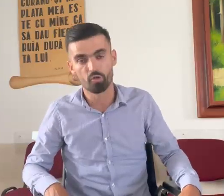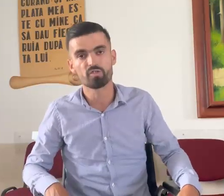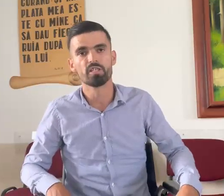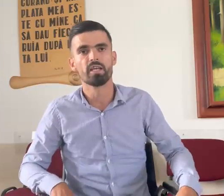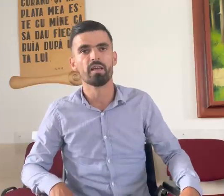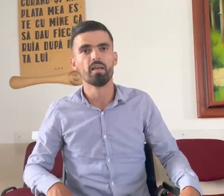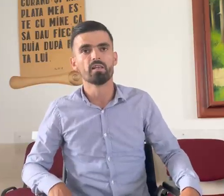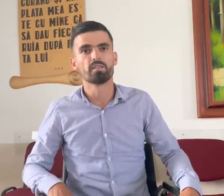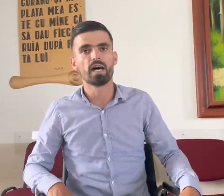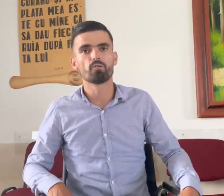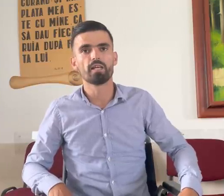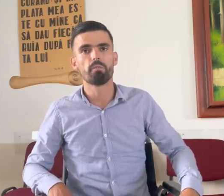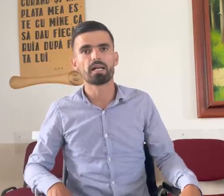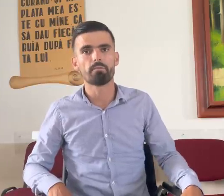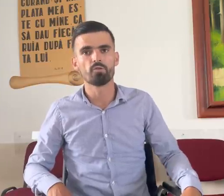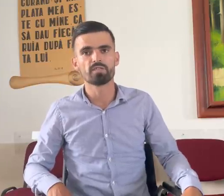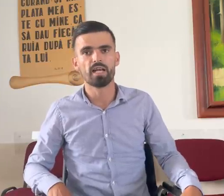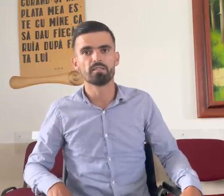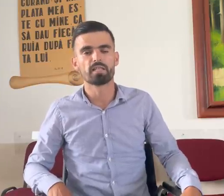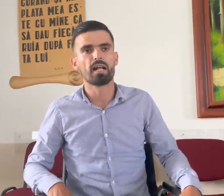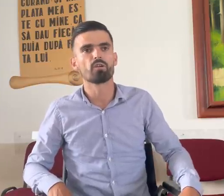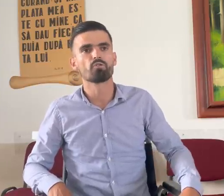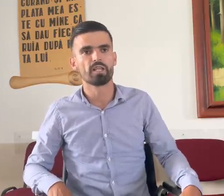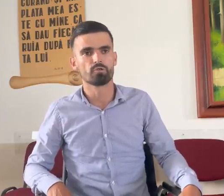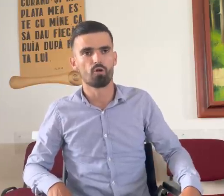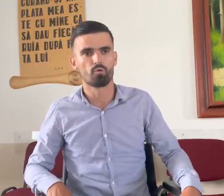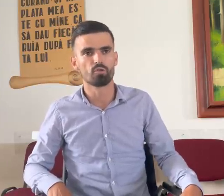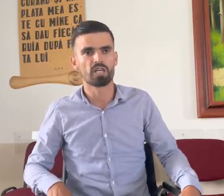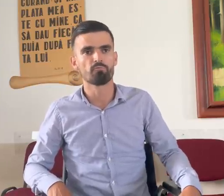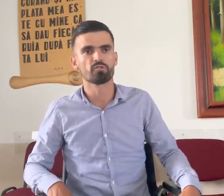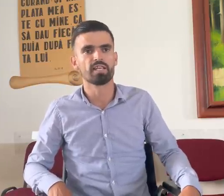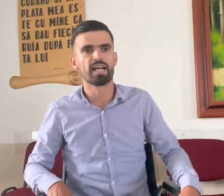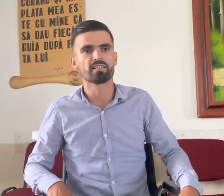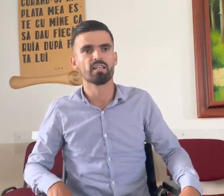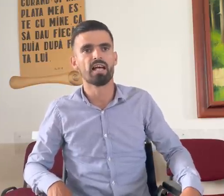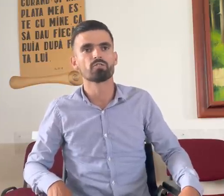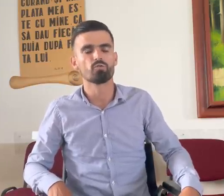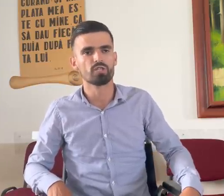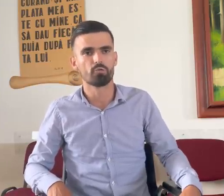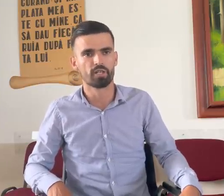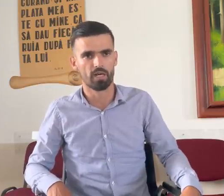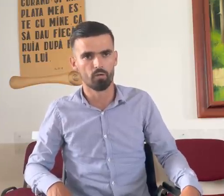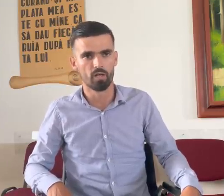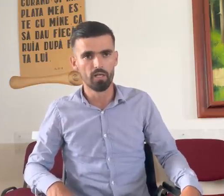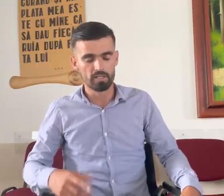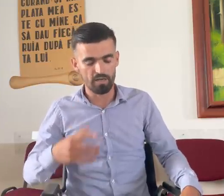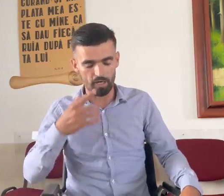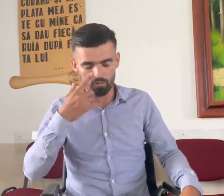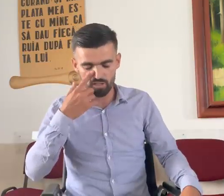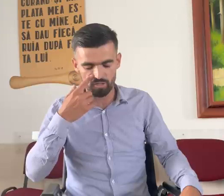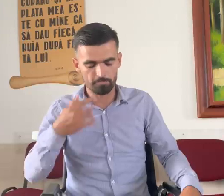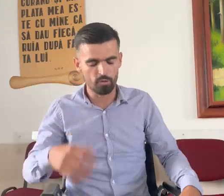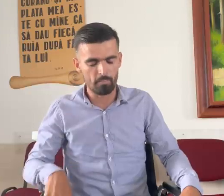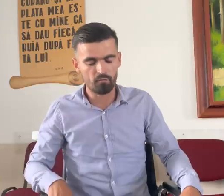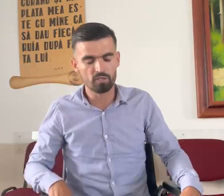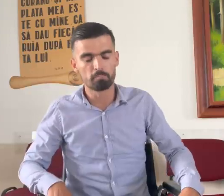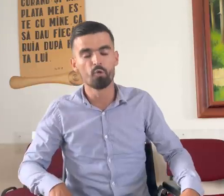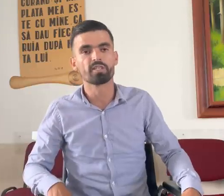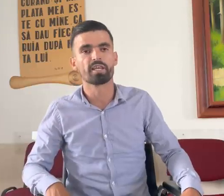hoție, daruri de bagabonțeală, daruri de droguri și am fost legat în lanțuri celui rău. Dar vreau să vă spun, am avut multe